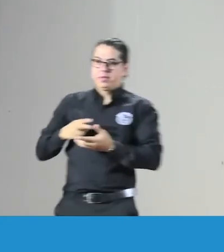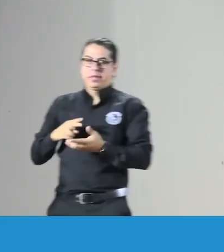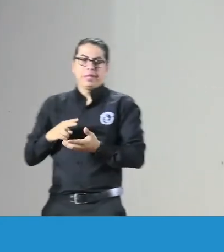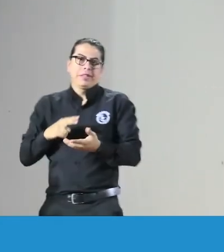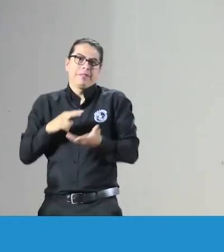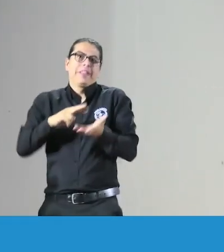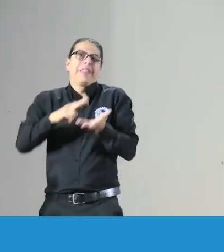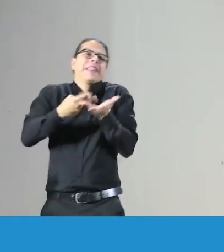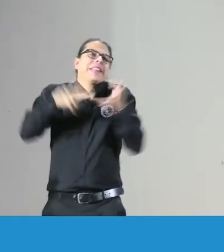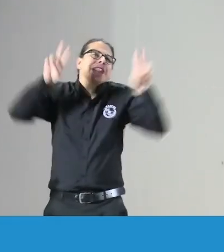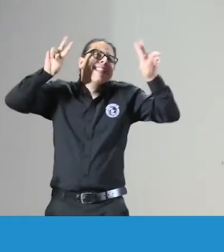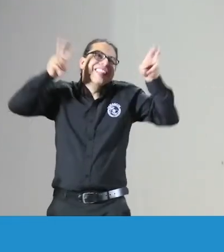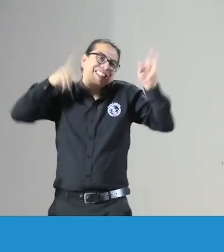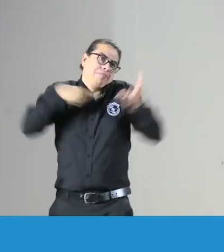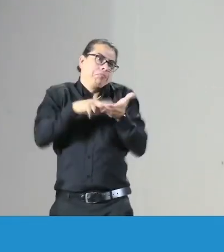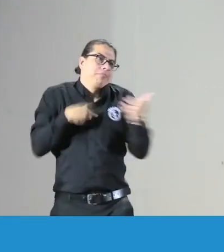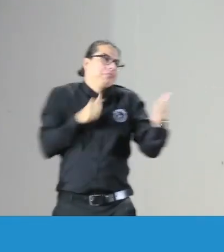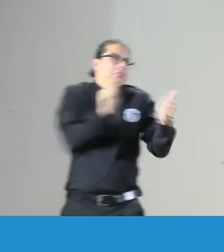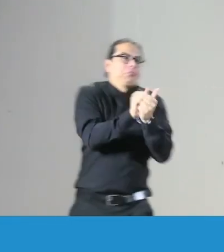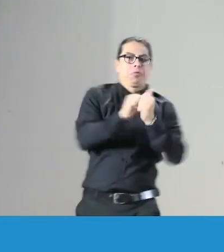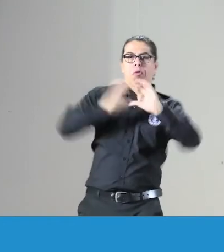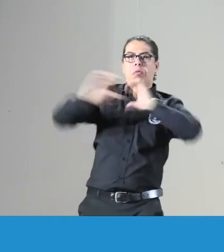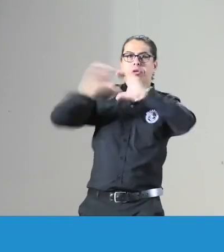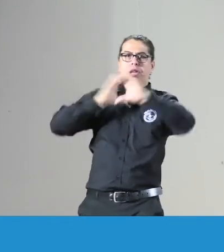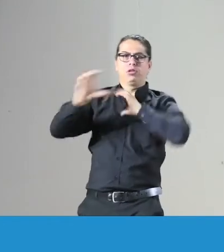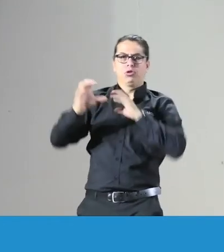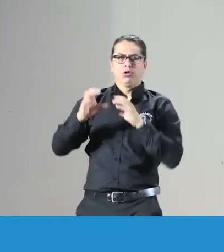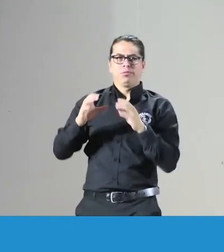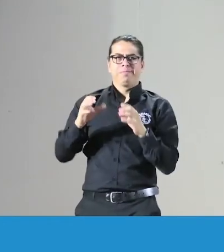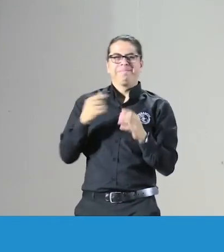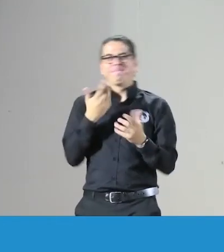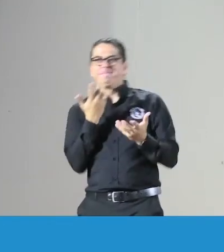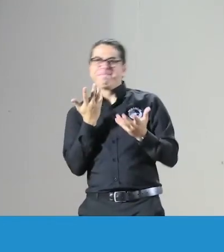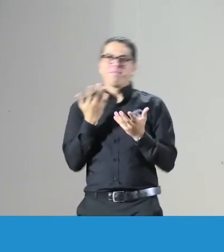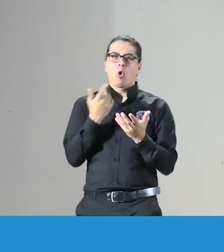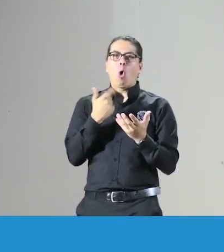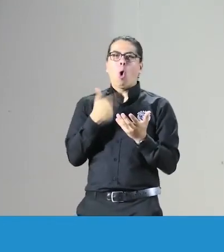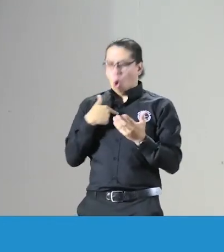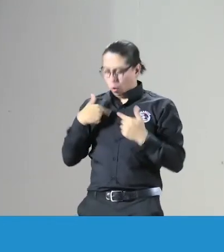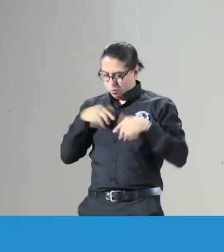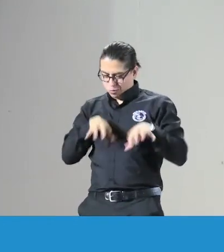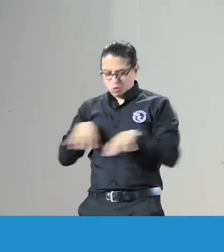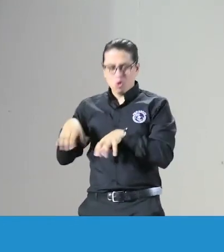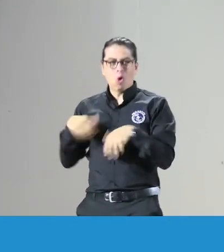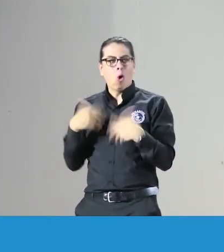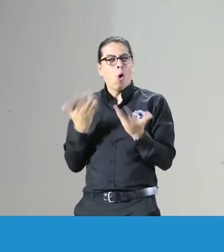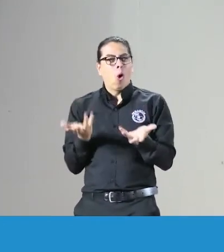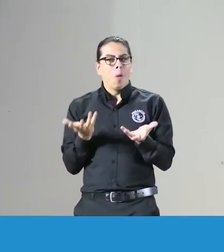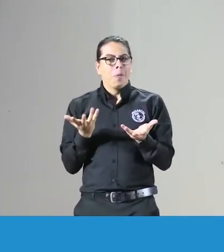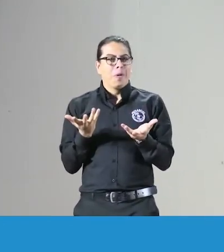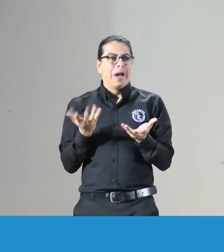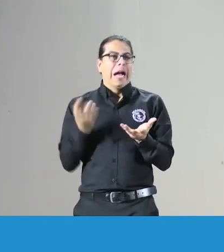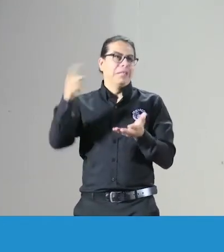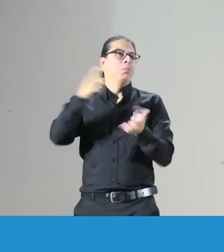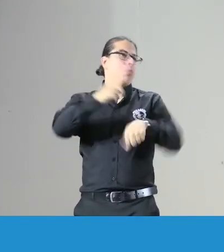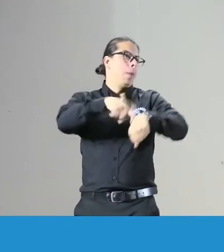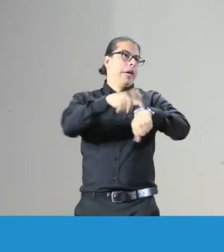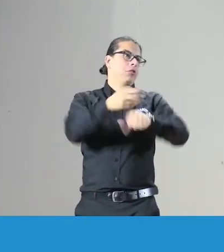estaba haciendo esa mediación comunicativa que podemos llamar intérprete pero era una mediación comunicativa en ese momento entonces como se